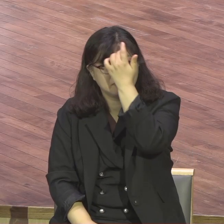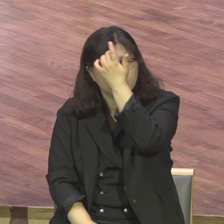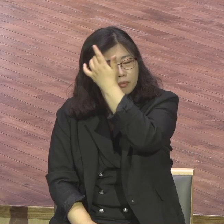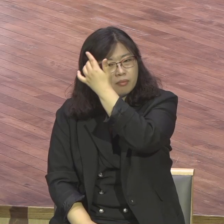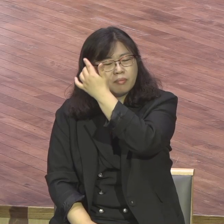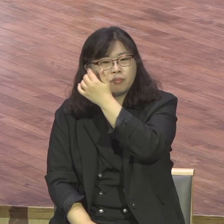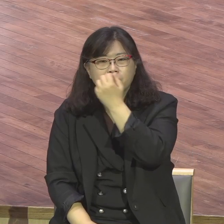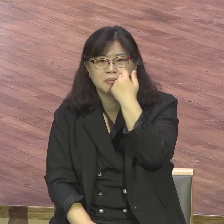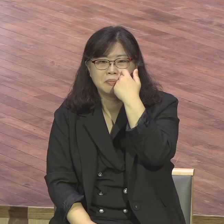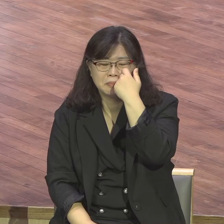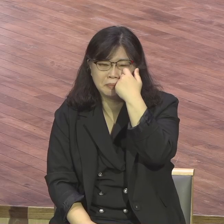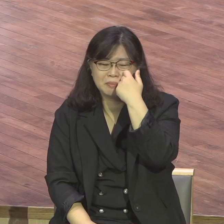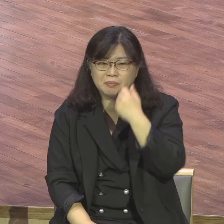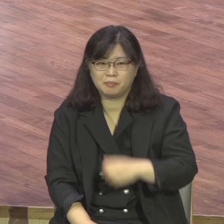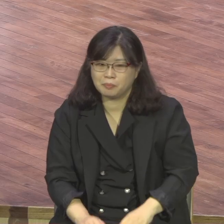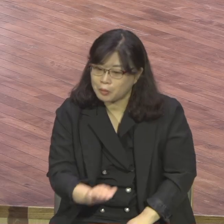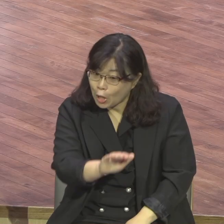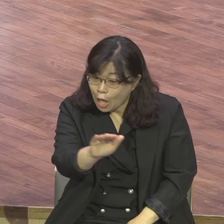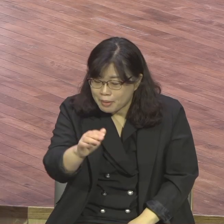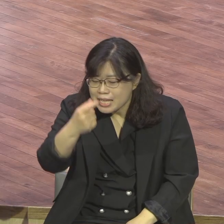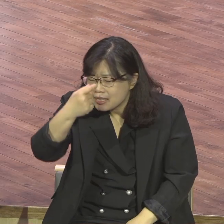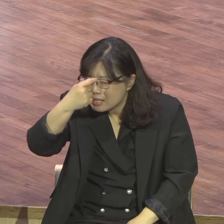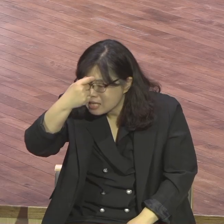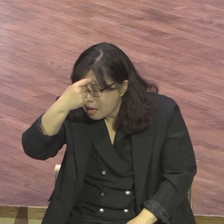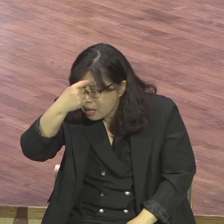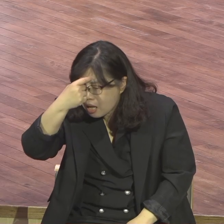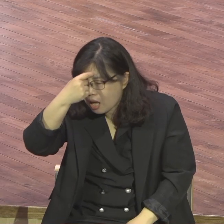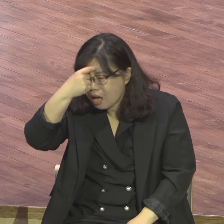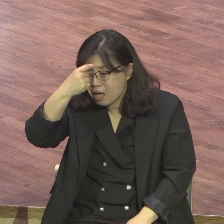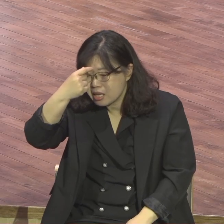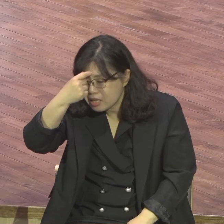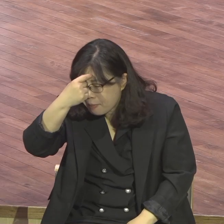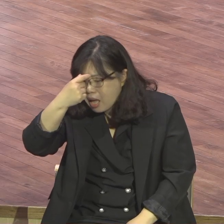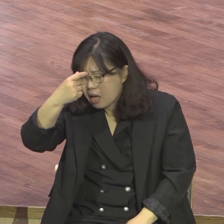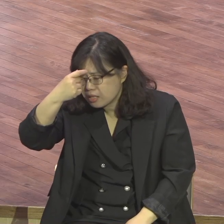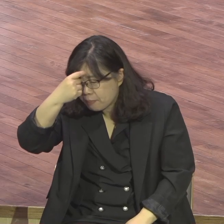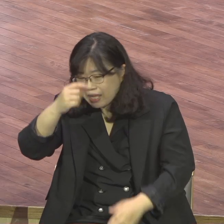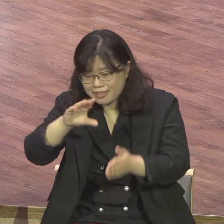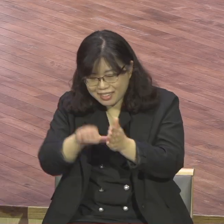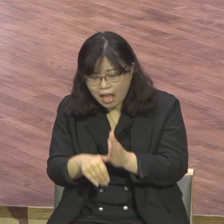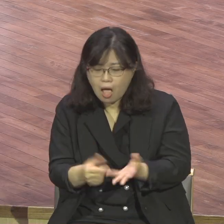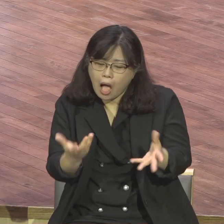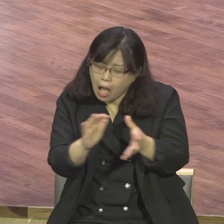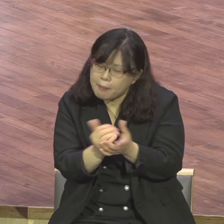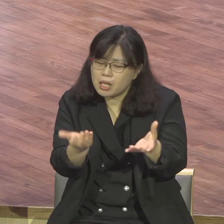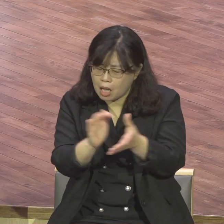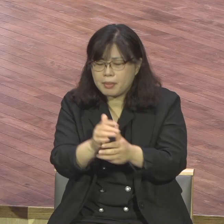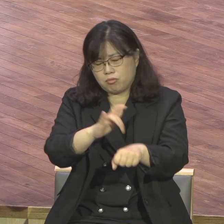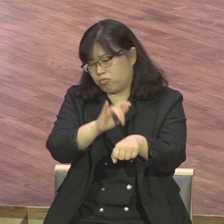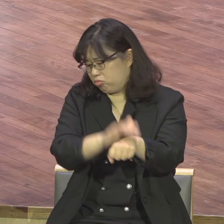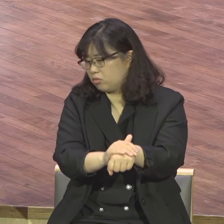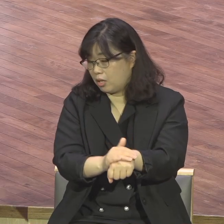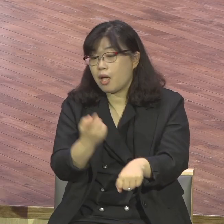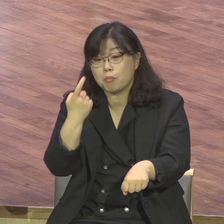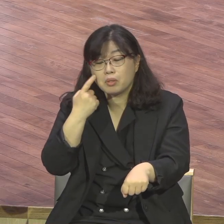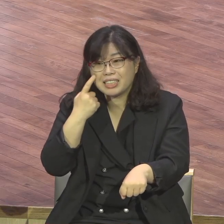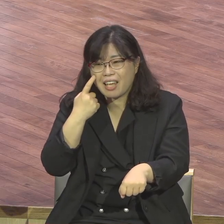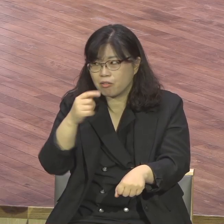여러분이 예배 때마다 어떤 수수든지 아멘 되길 바랍니다 우리 장로님이 기도하면 아멘 얼마나 어대론을